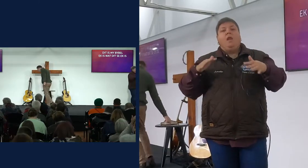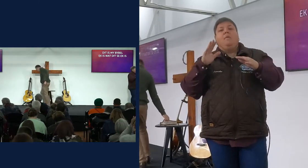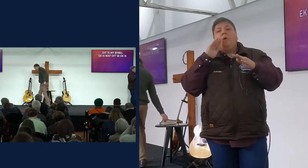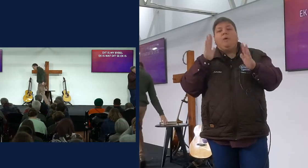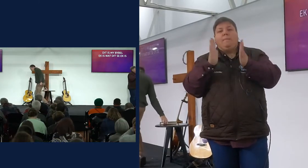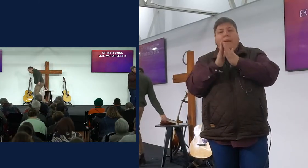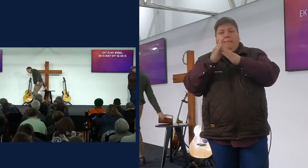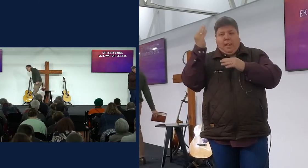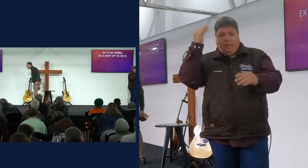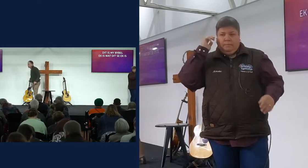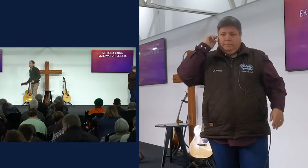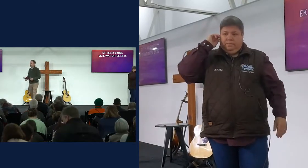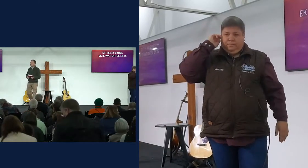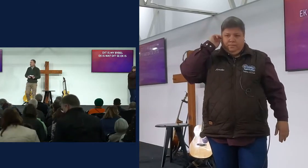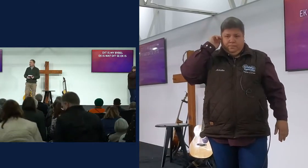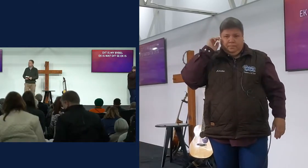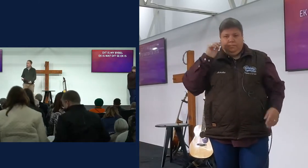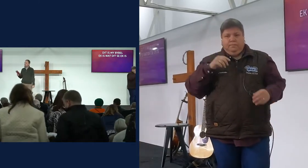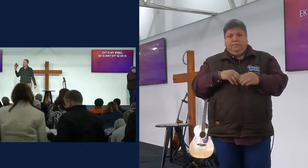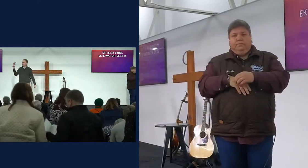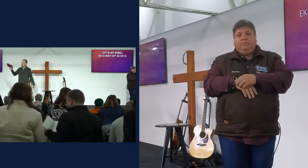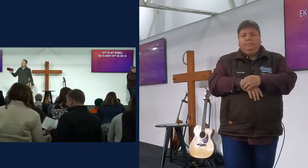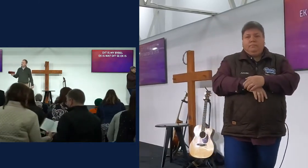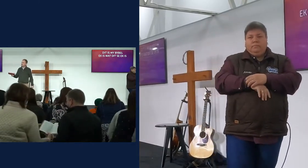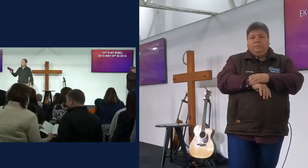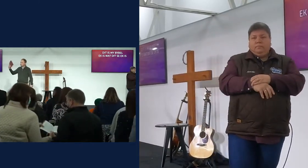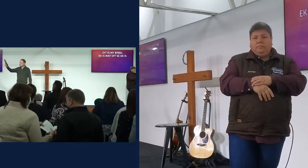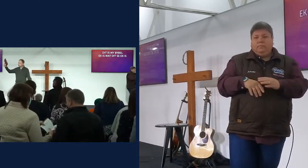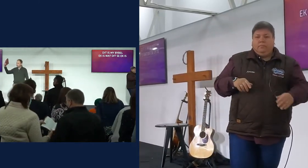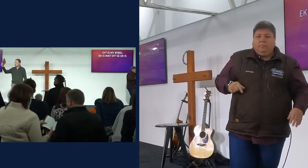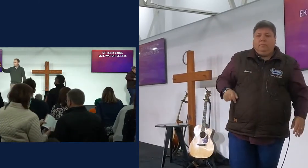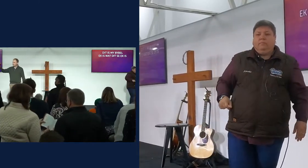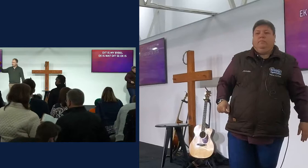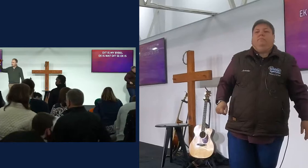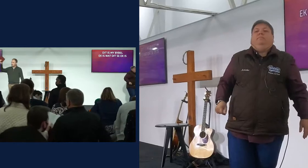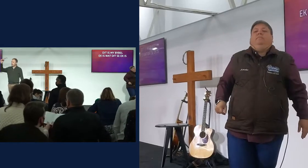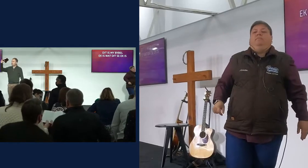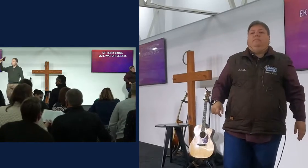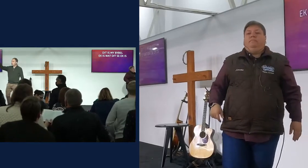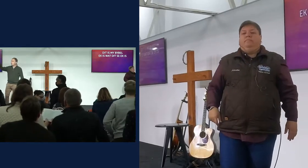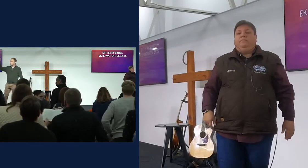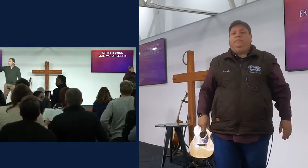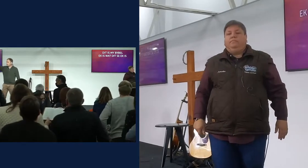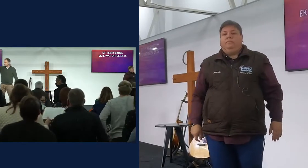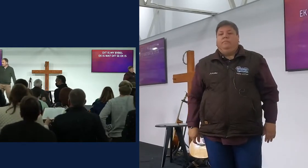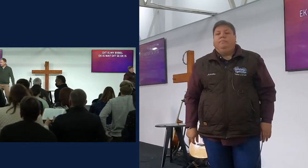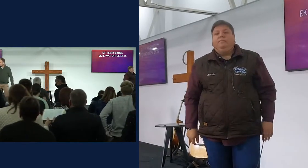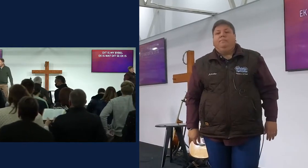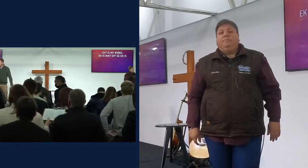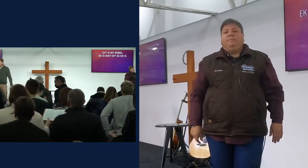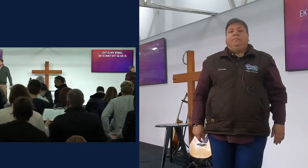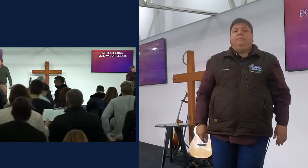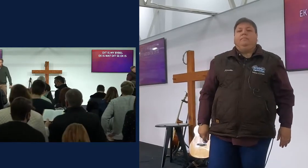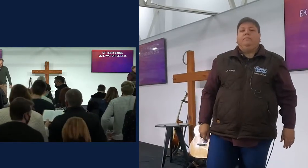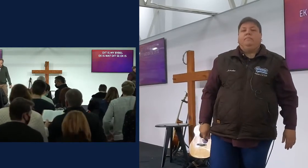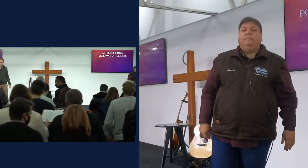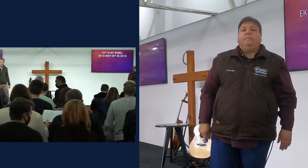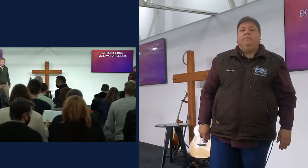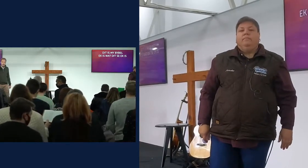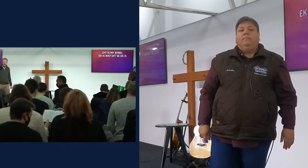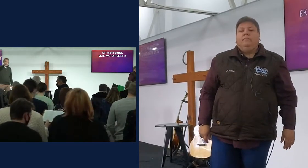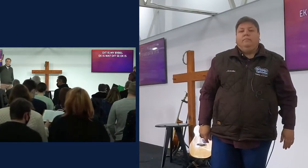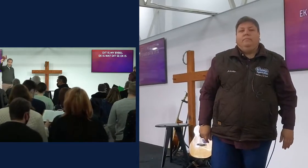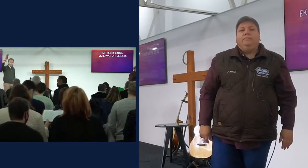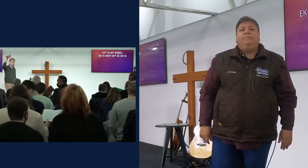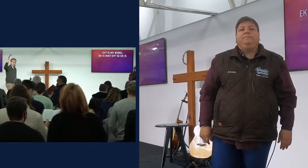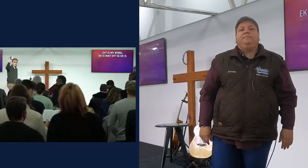praat ons saam, en die rede ook om ons hierdie elke week doen, en ek wil jy graag herinner, want ons is een gemeente, wat het bouw op die woord van die Heere, en jy behoor het van my